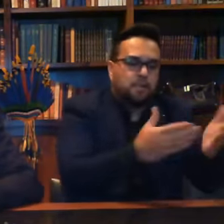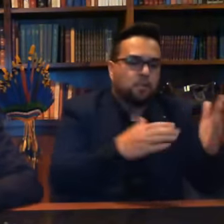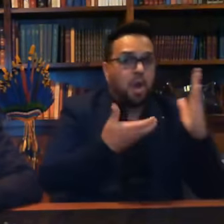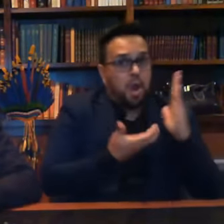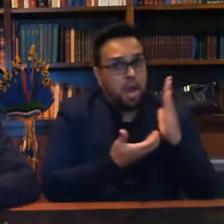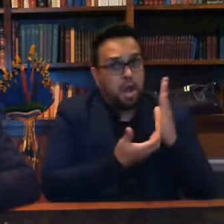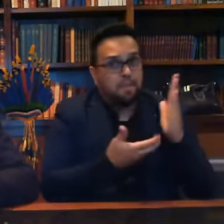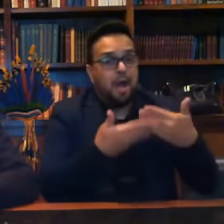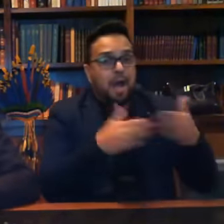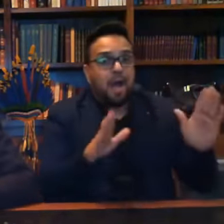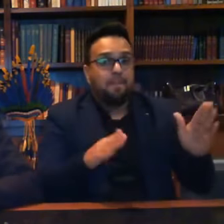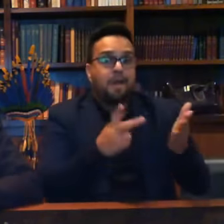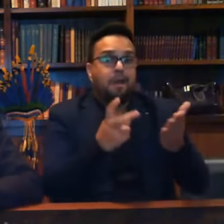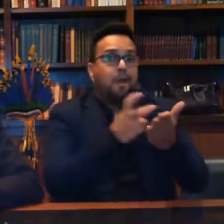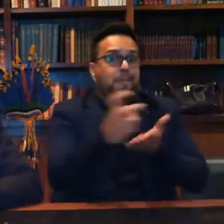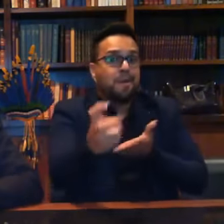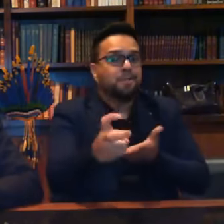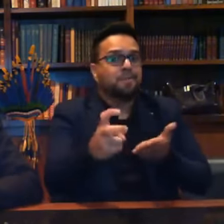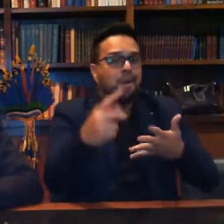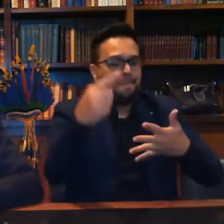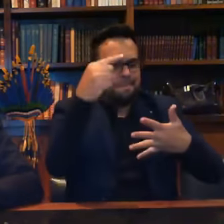de impeachment, um montão de coisa.